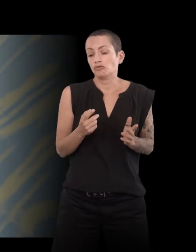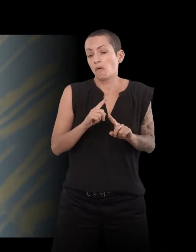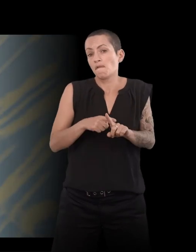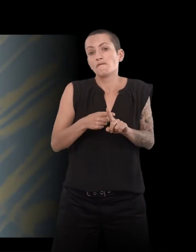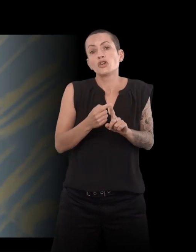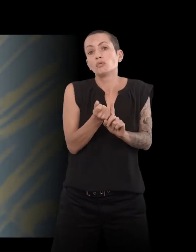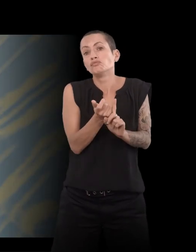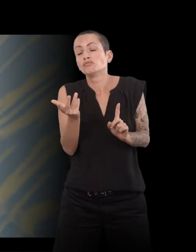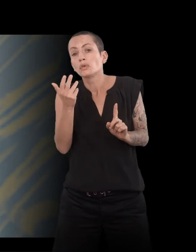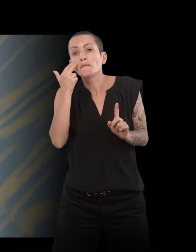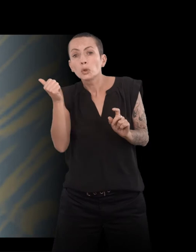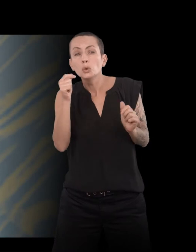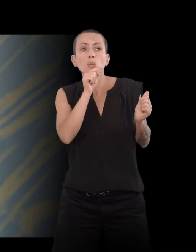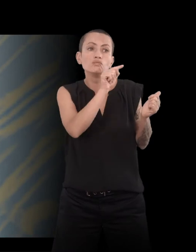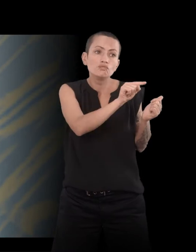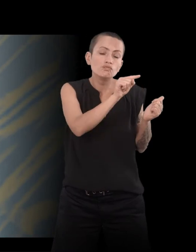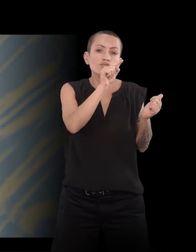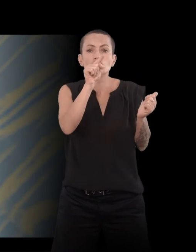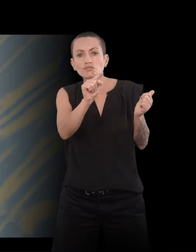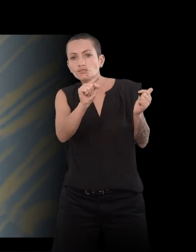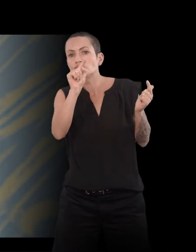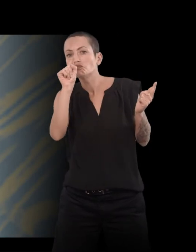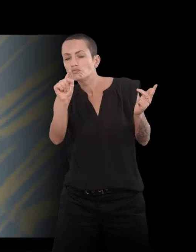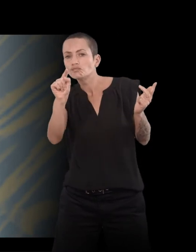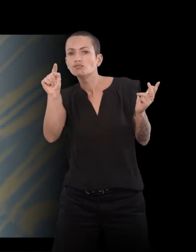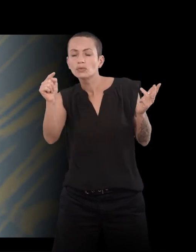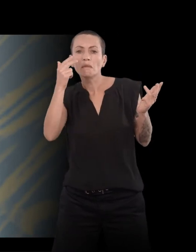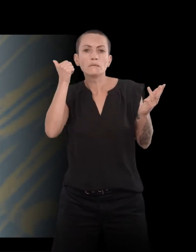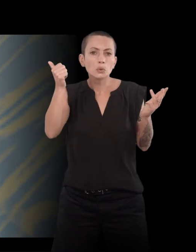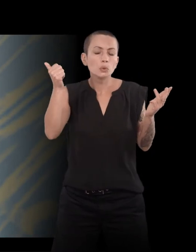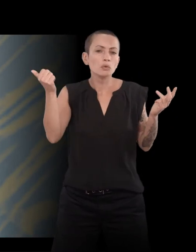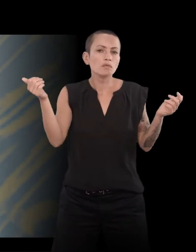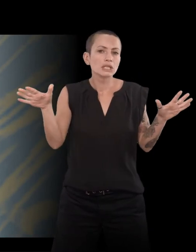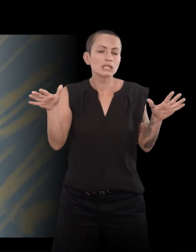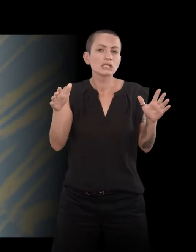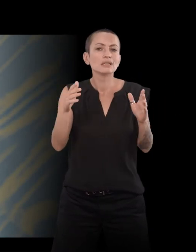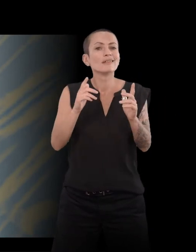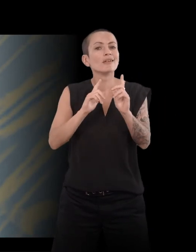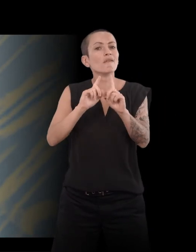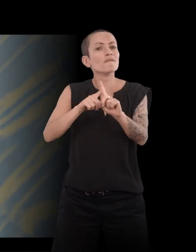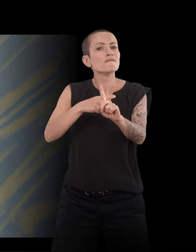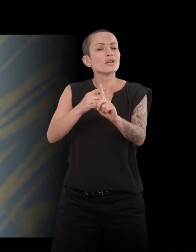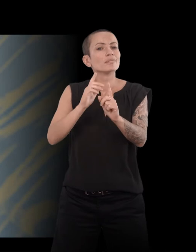et les films d'avant-guerre aussi, où les gens n'avaient pas les mêmes vêtements,